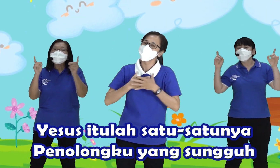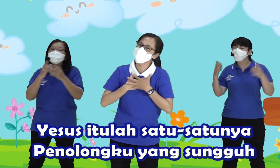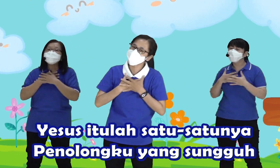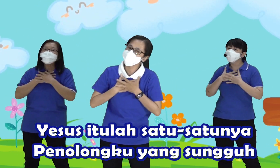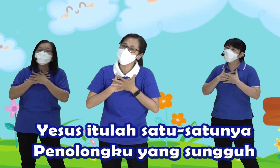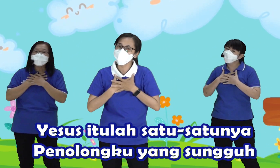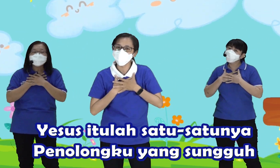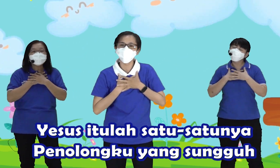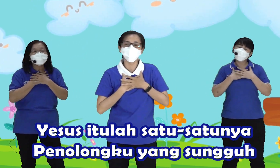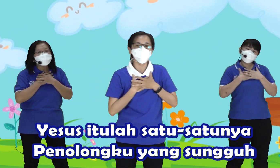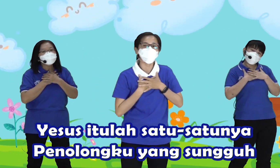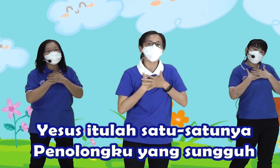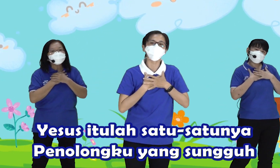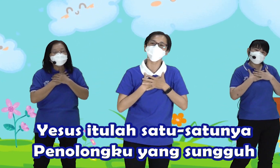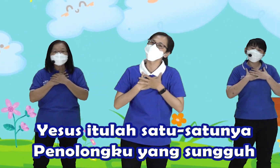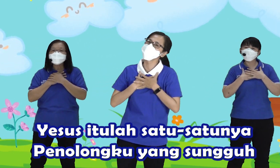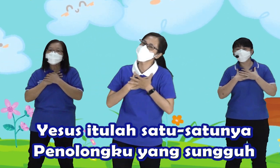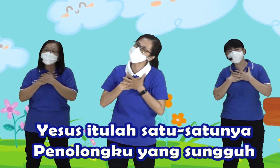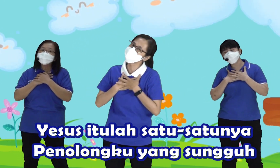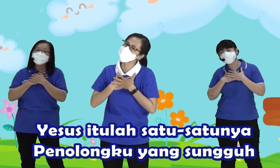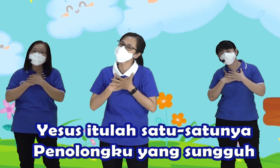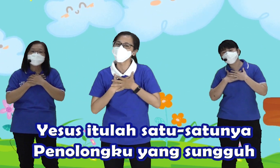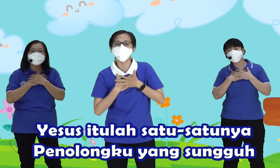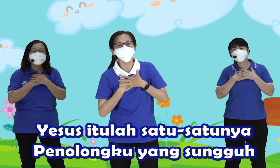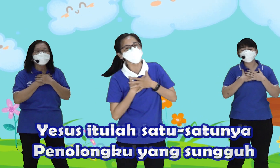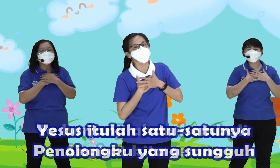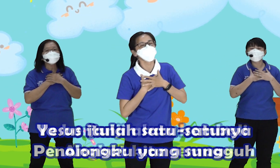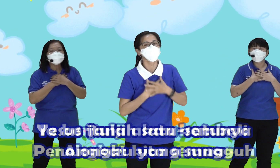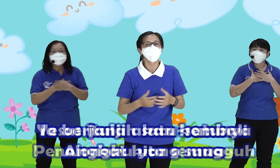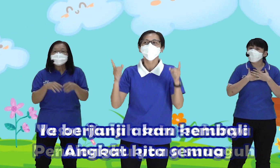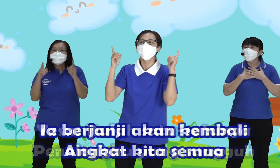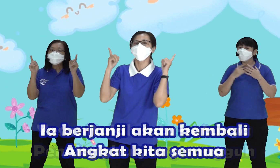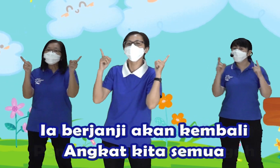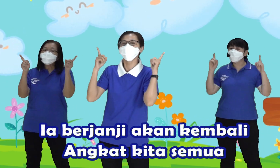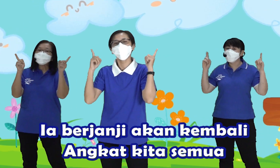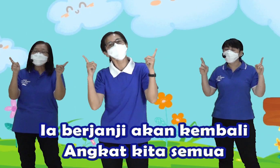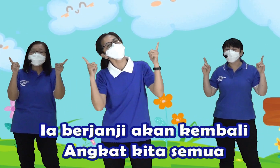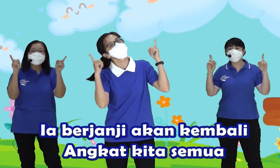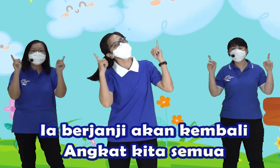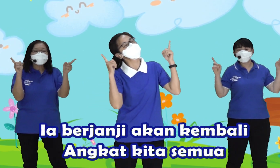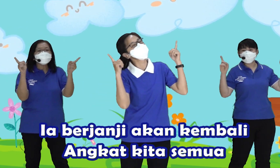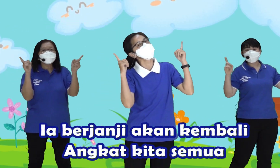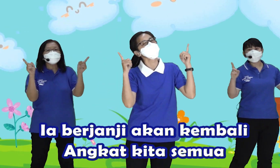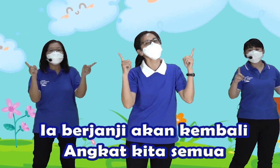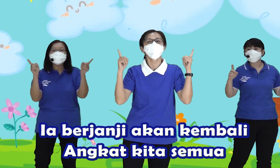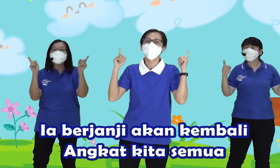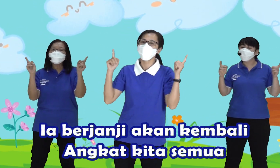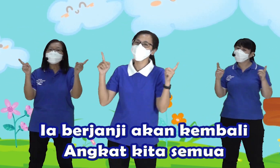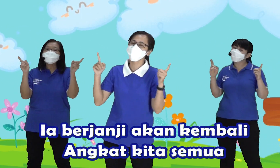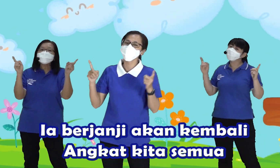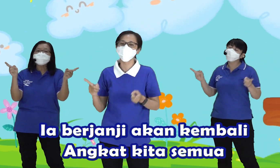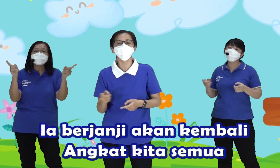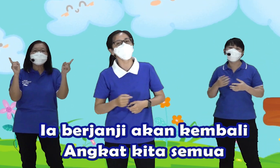penolongku yang sungguh Ia berjanji